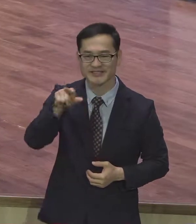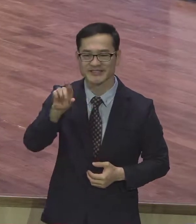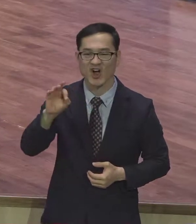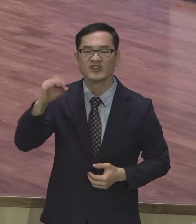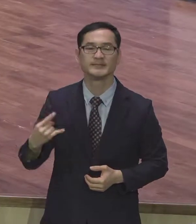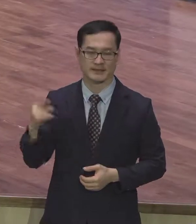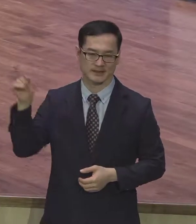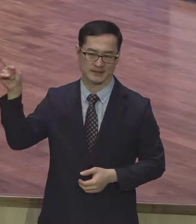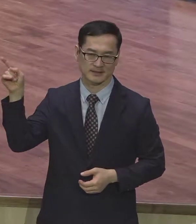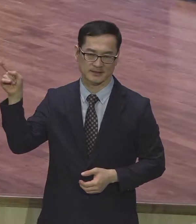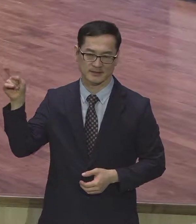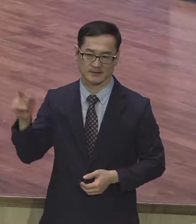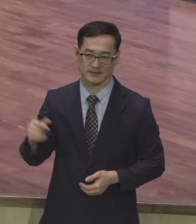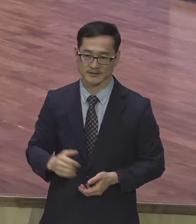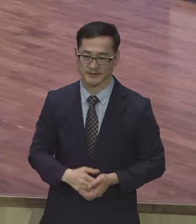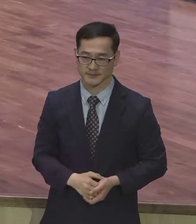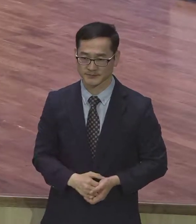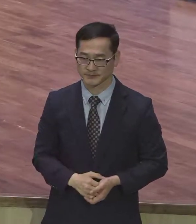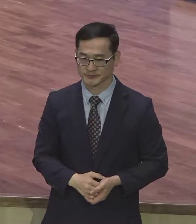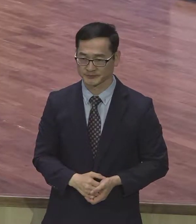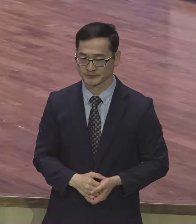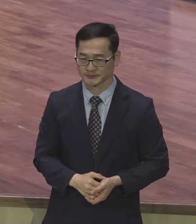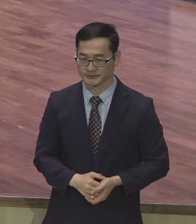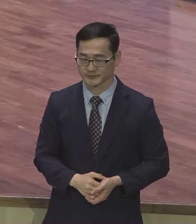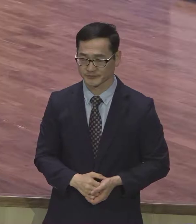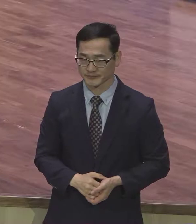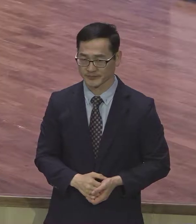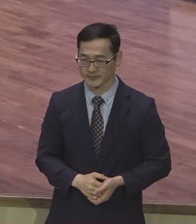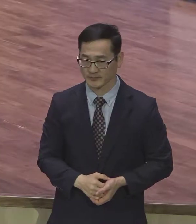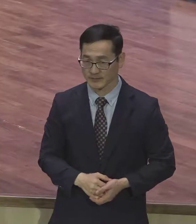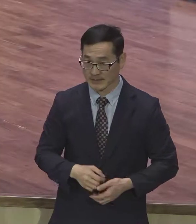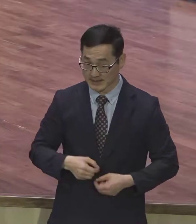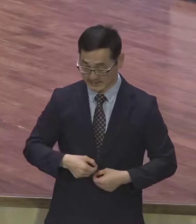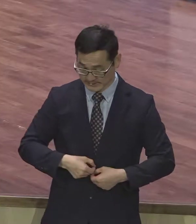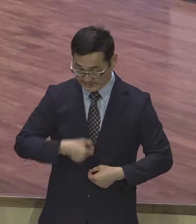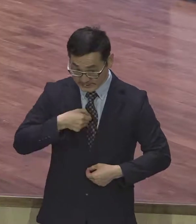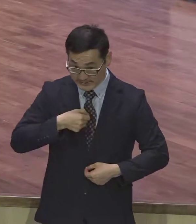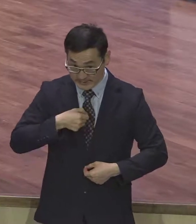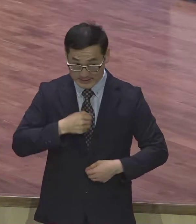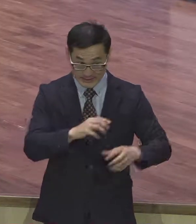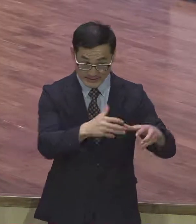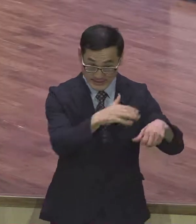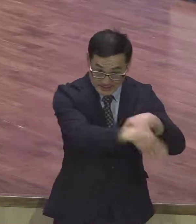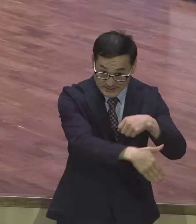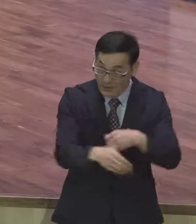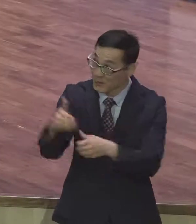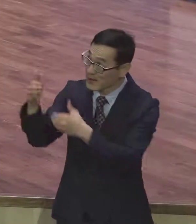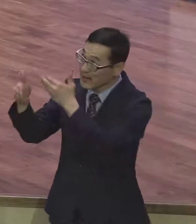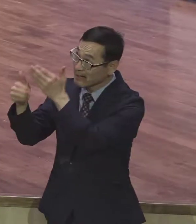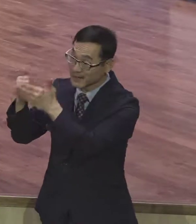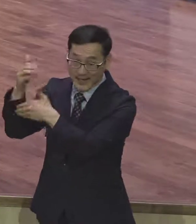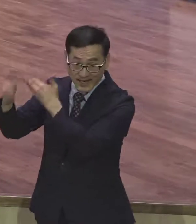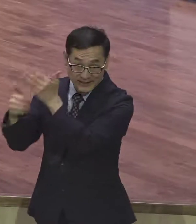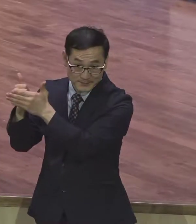이렇게 시작해야 됩니다. 의라는 것이 그렇습니다. 세상의 의하고 다릅니다. 우리 구원받은 하나님의 자녀들은